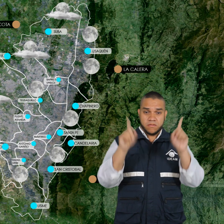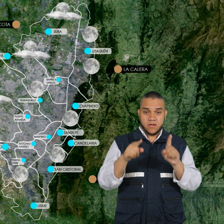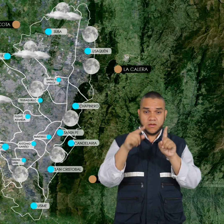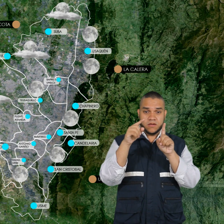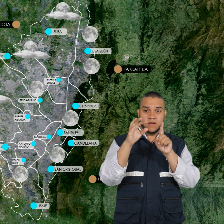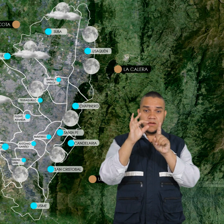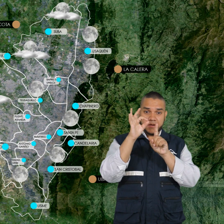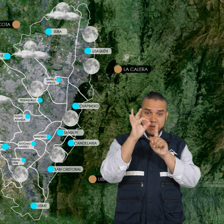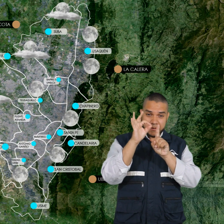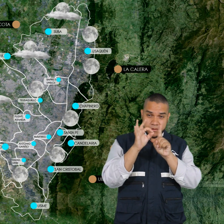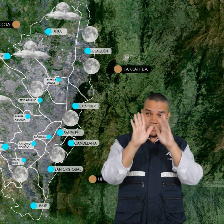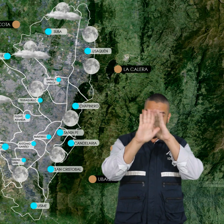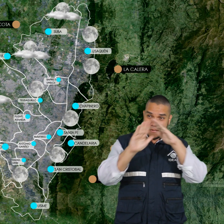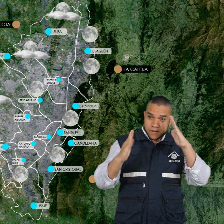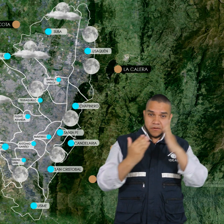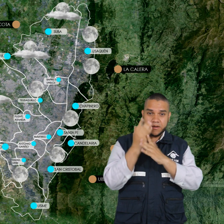temperaturas mínimas en la madrugada.